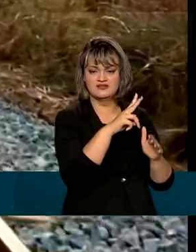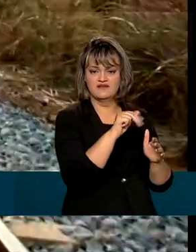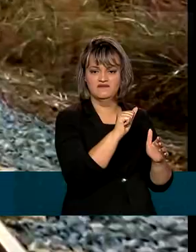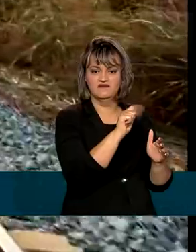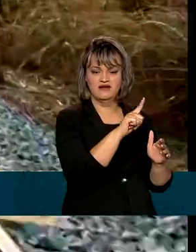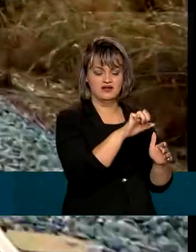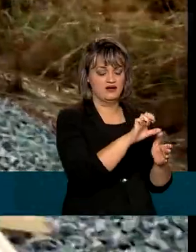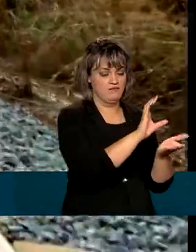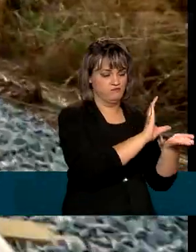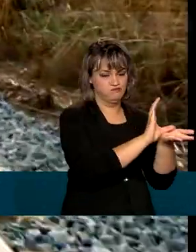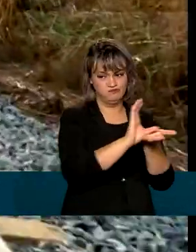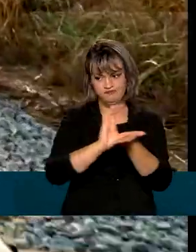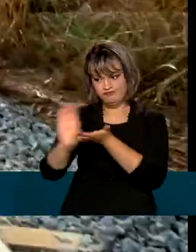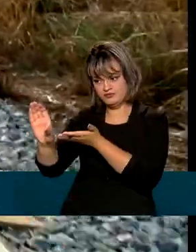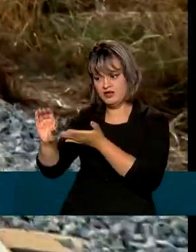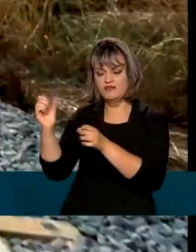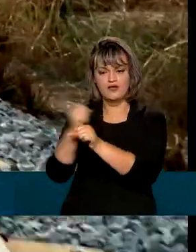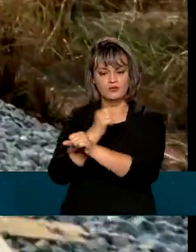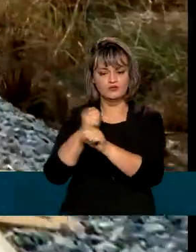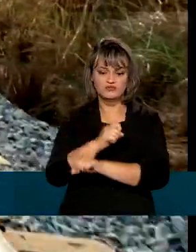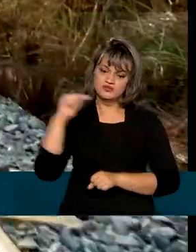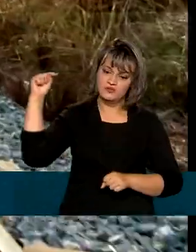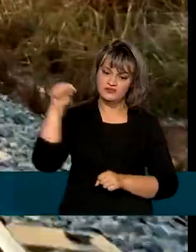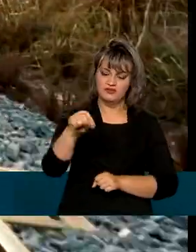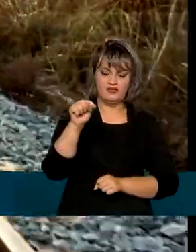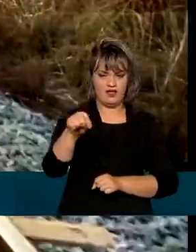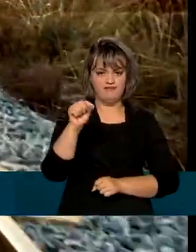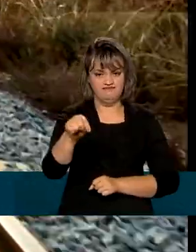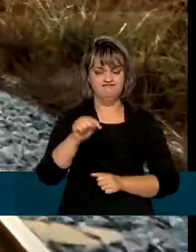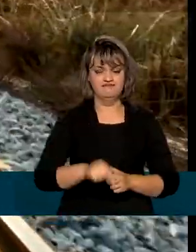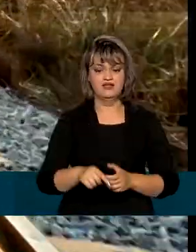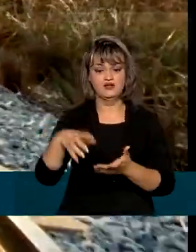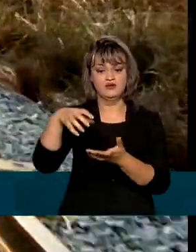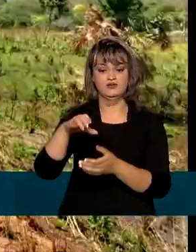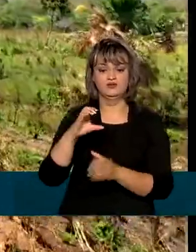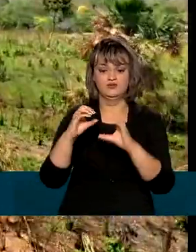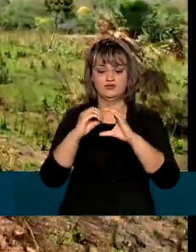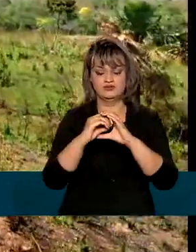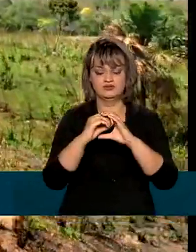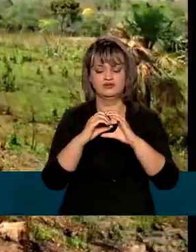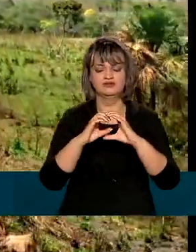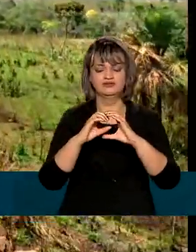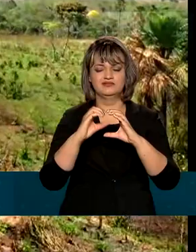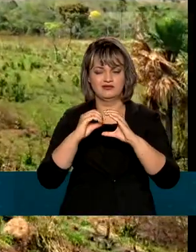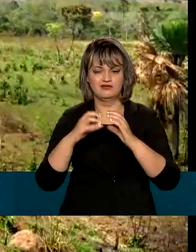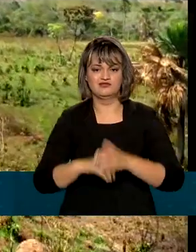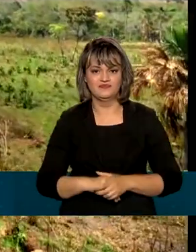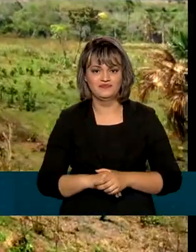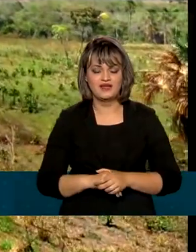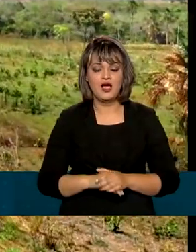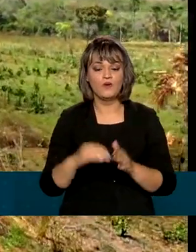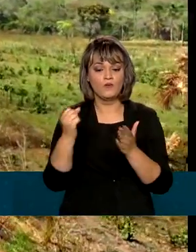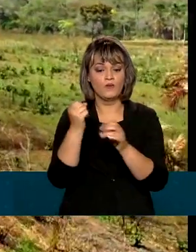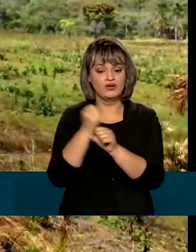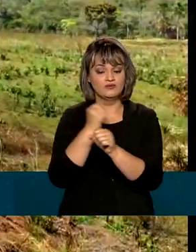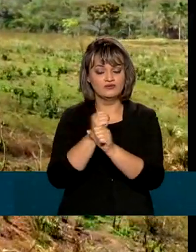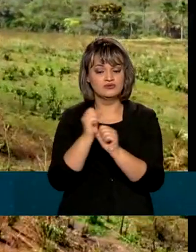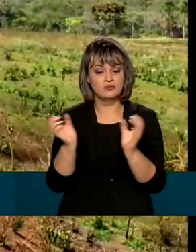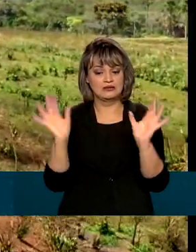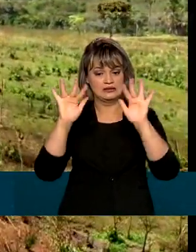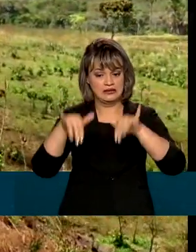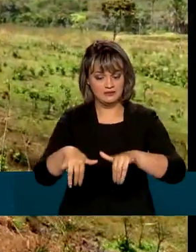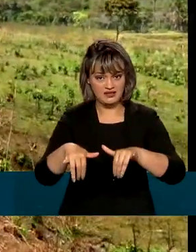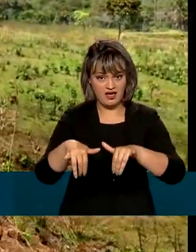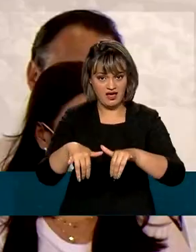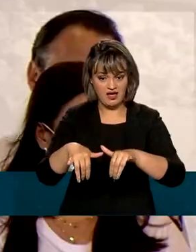será reaplicado na construção da Ferrovia de Integração do Centro-Oeste. Ao final da obra, a Vale entregará a